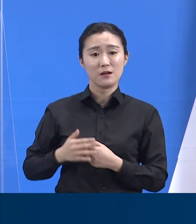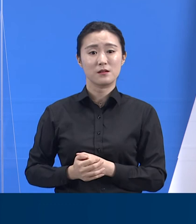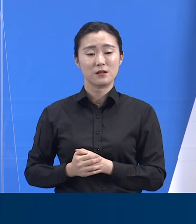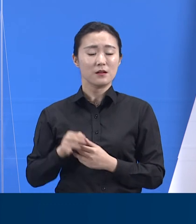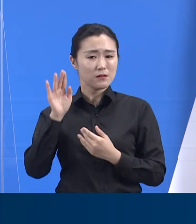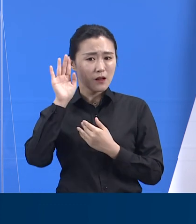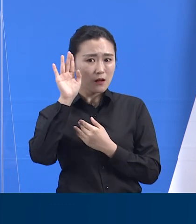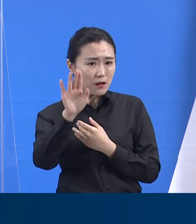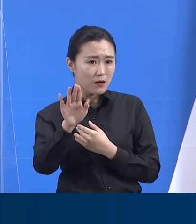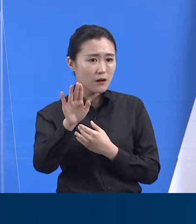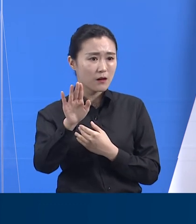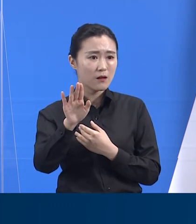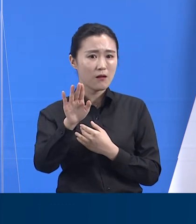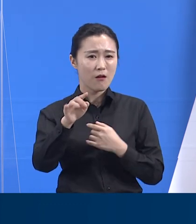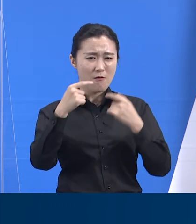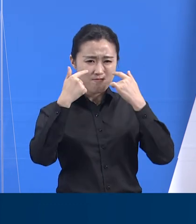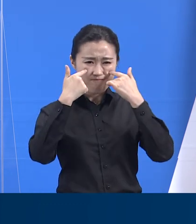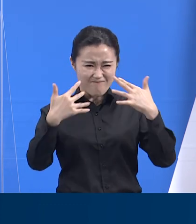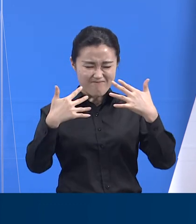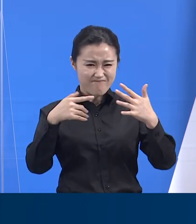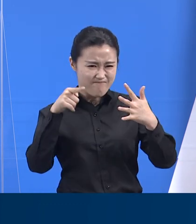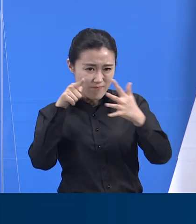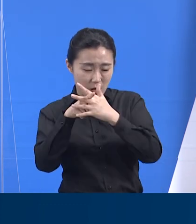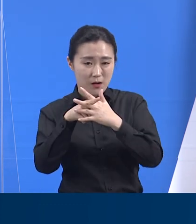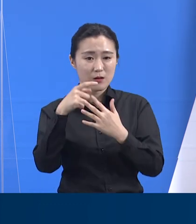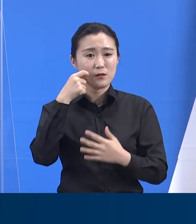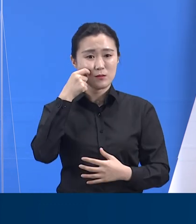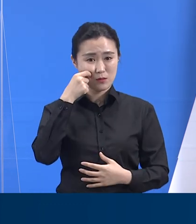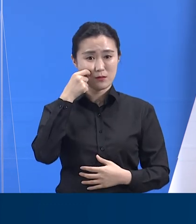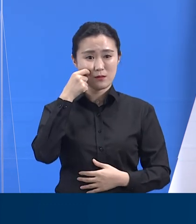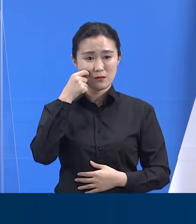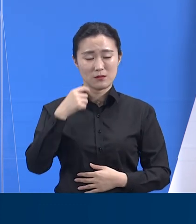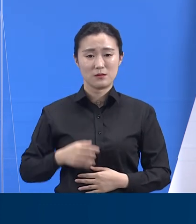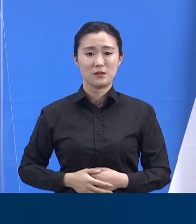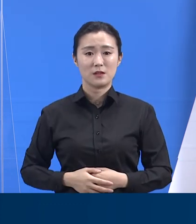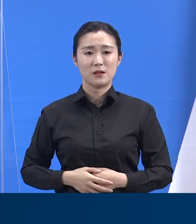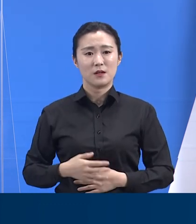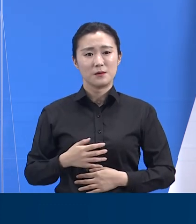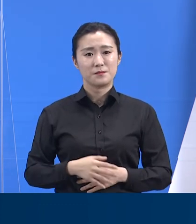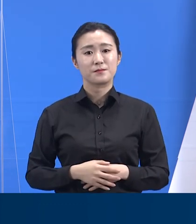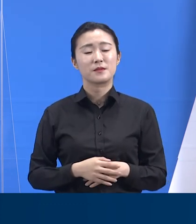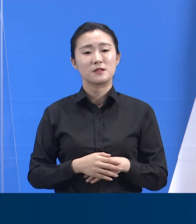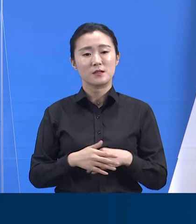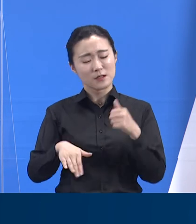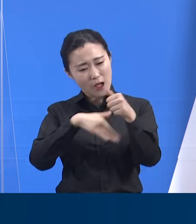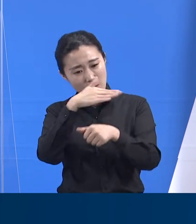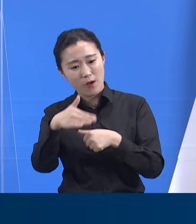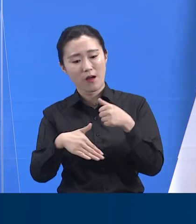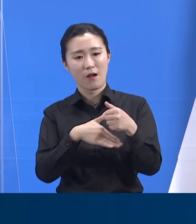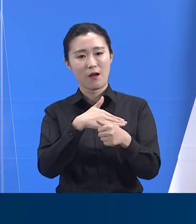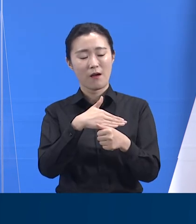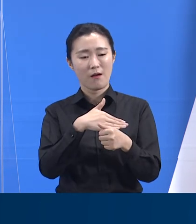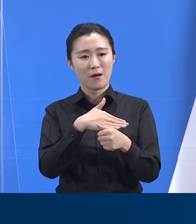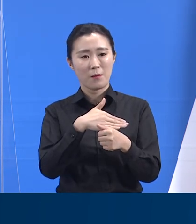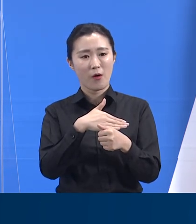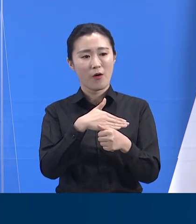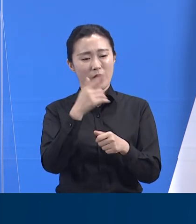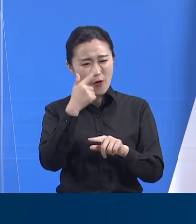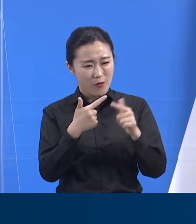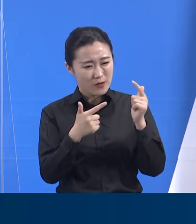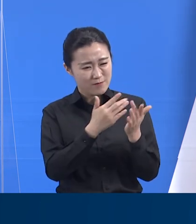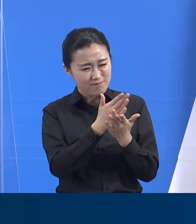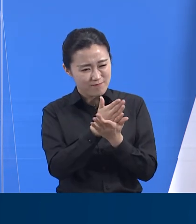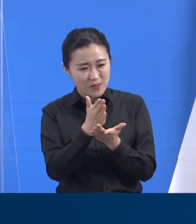전개될지 정확히 예측할 방법은 없습니다. 다양한 상황이 닥칠 수 있다고 예상하고 대응 시나리오를 여러